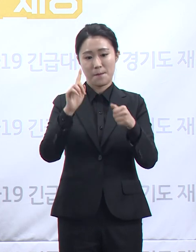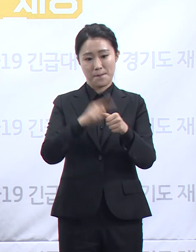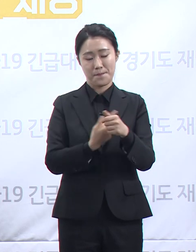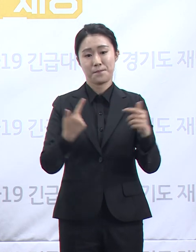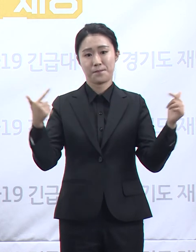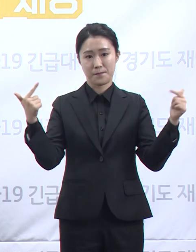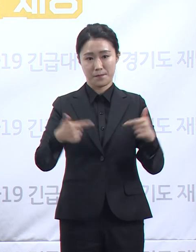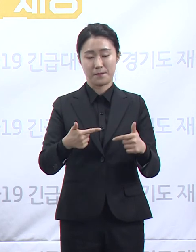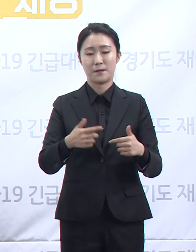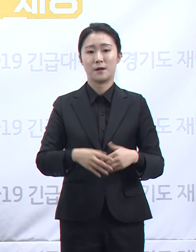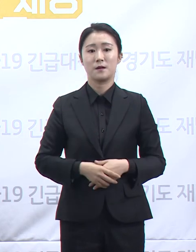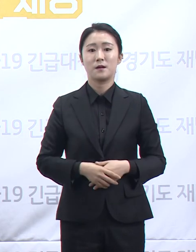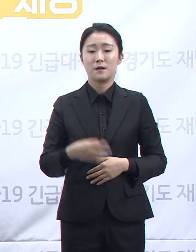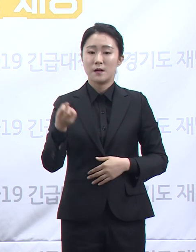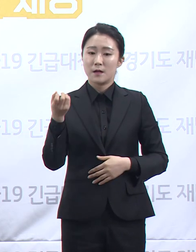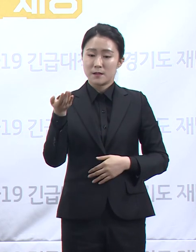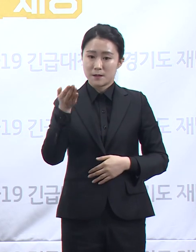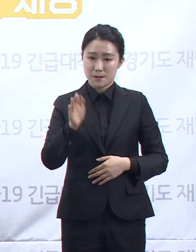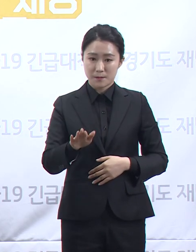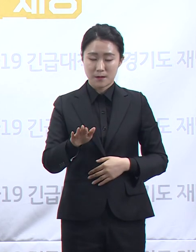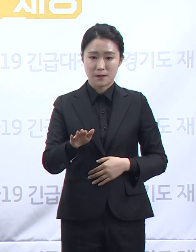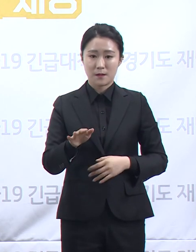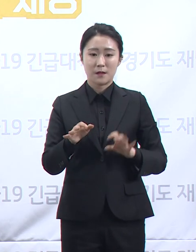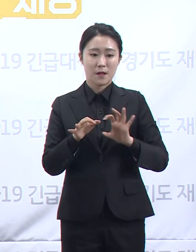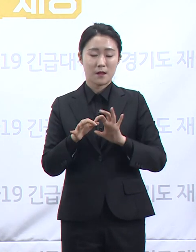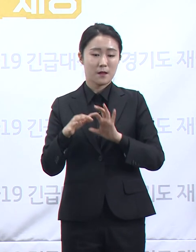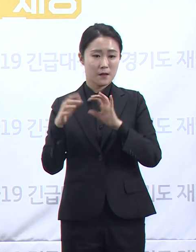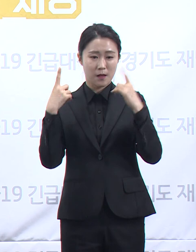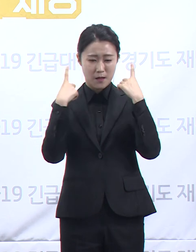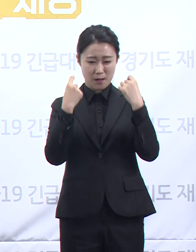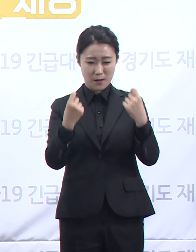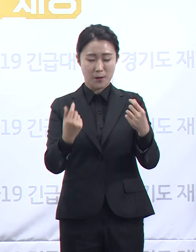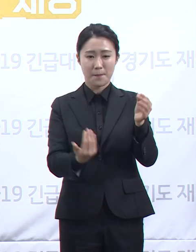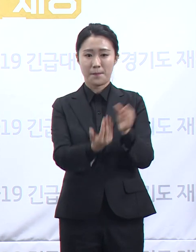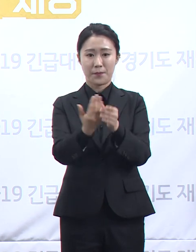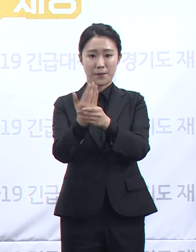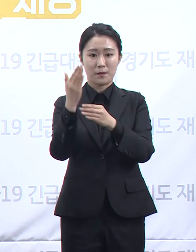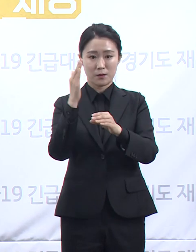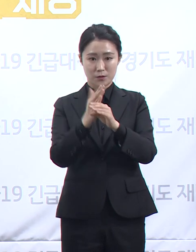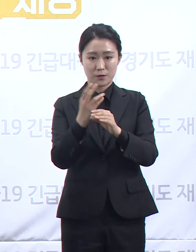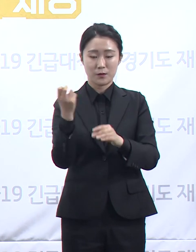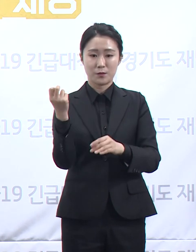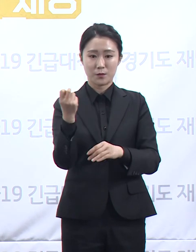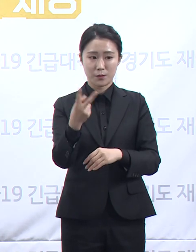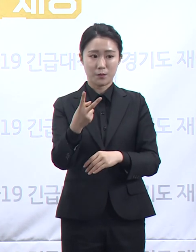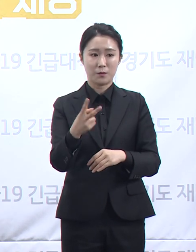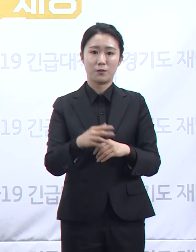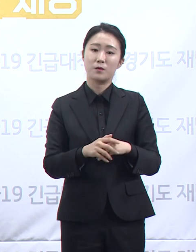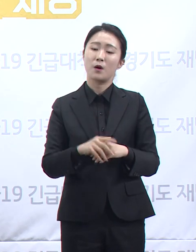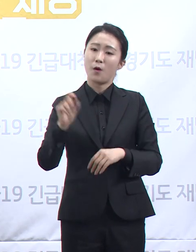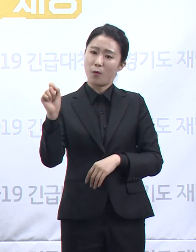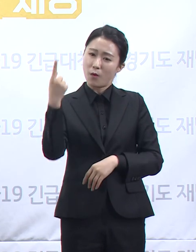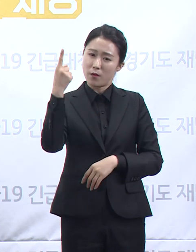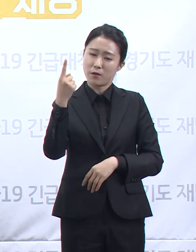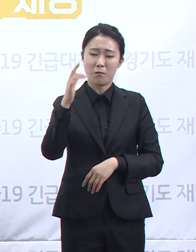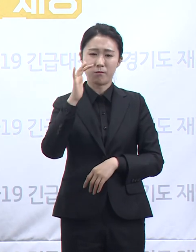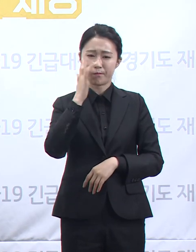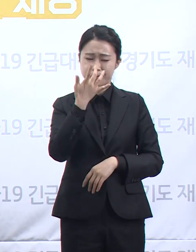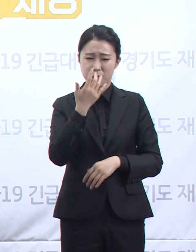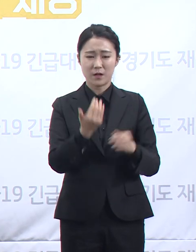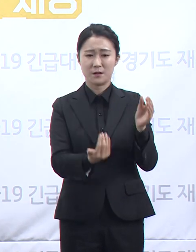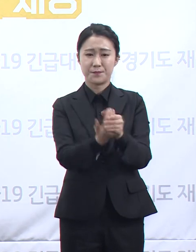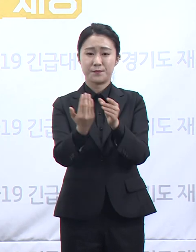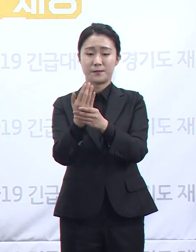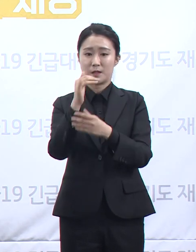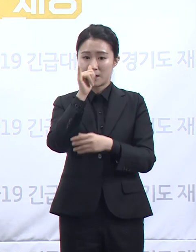감염 사례가 발생하고 있고 연결고리가 발견되지 않는 사례도 간간히 발견되고 있습니다. 절대 방심해서는